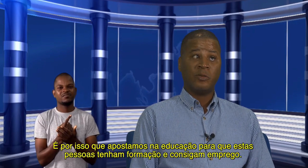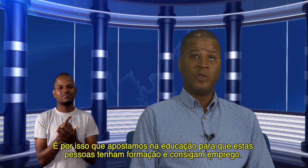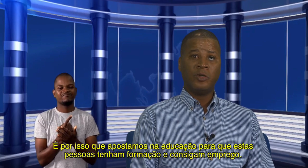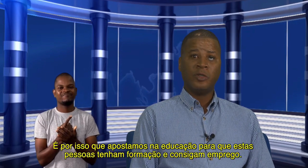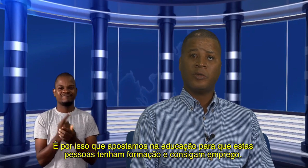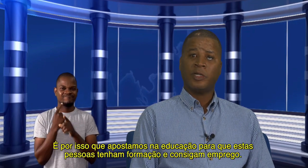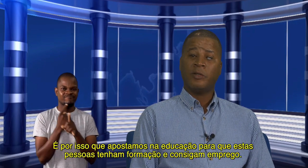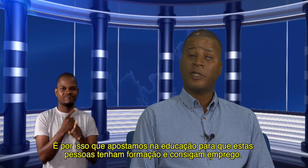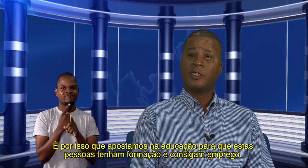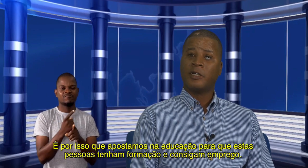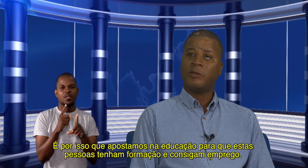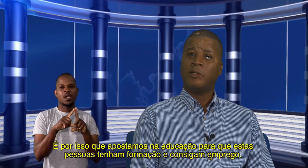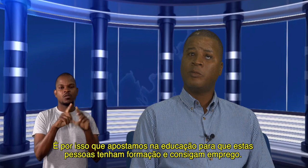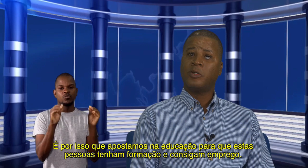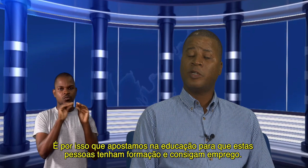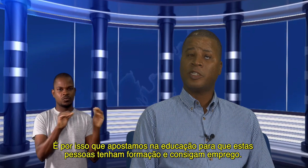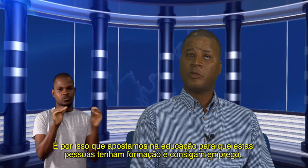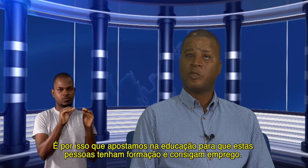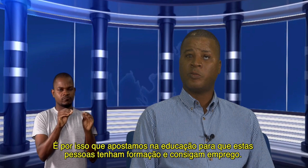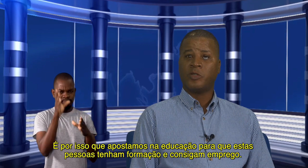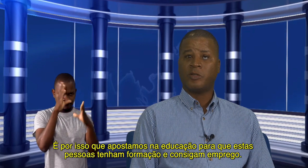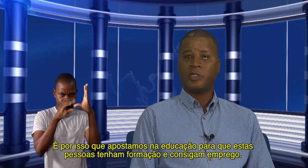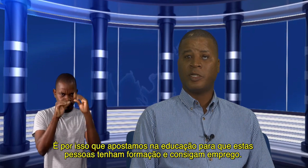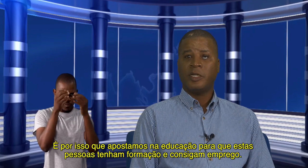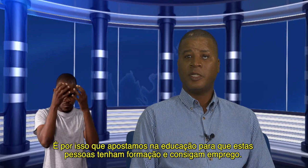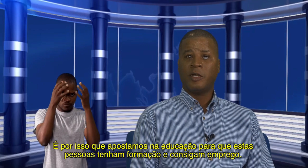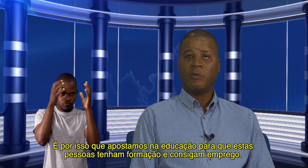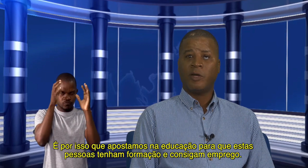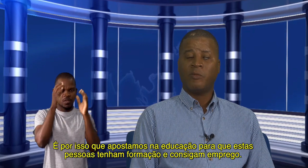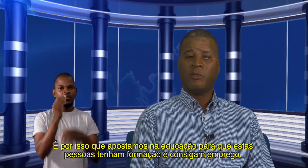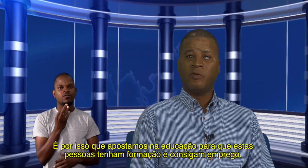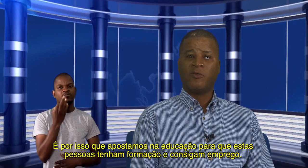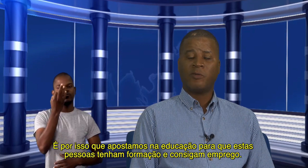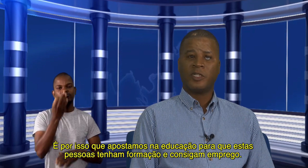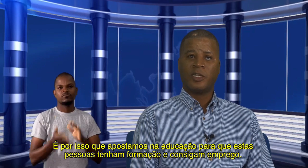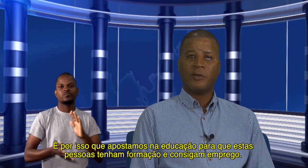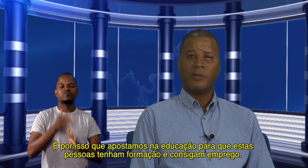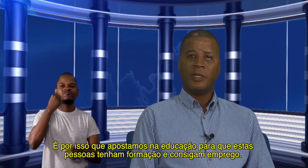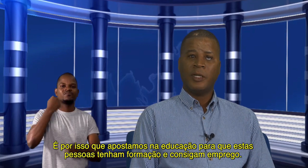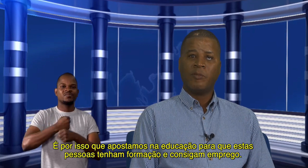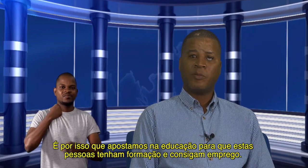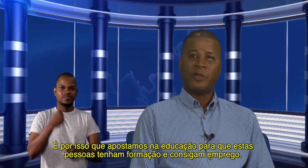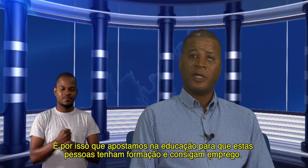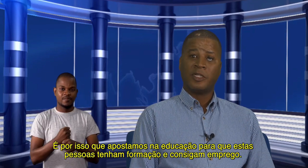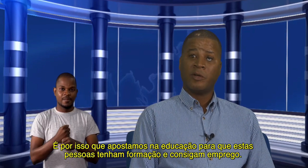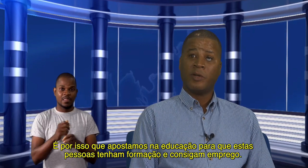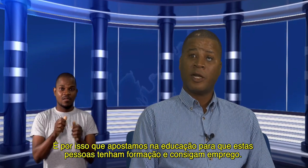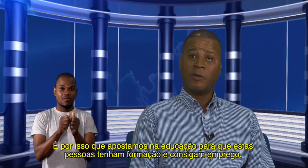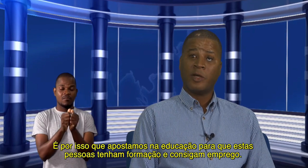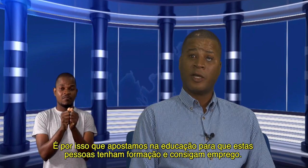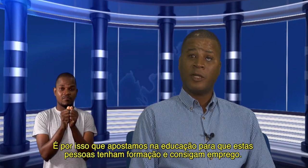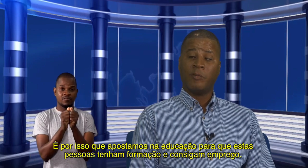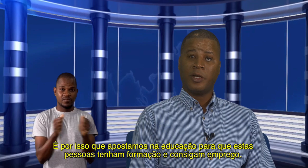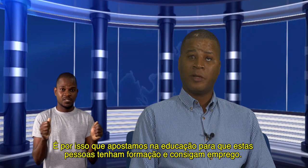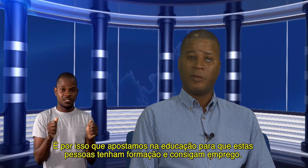muito na educação, de modo que essas pessoas possam ter uma formação e para poderem se enquadrar no mercado de emprego.